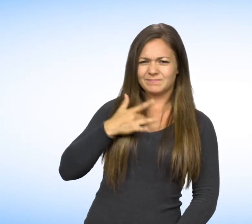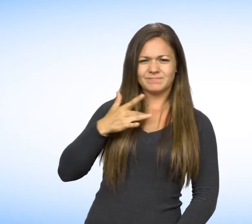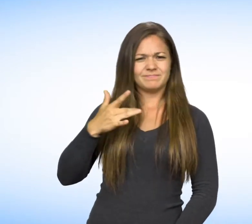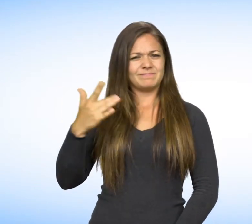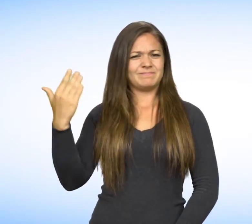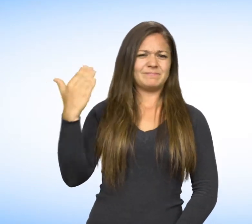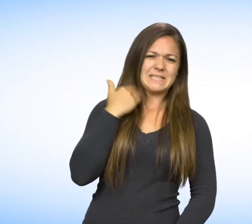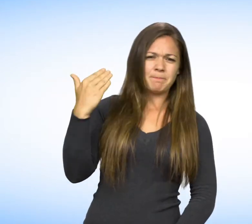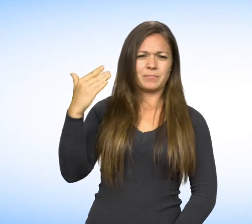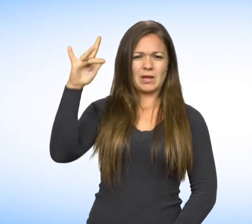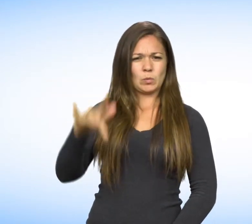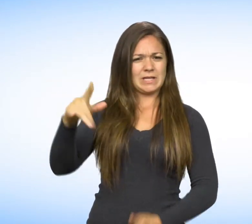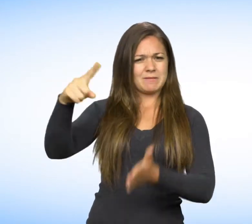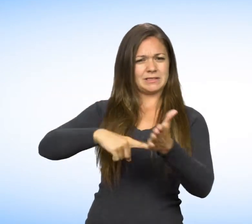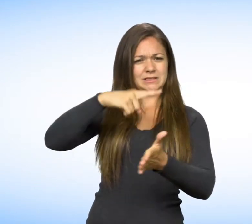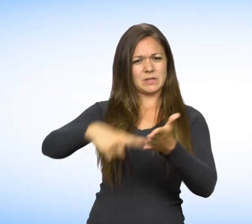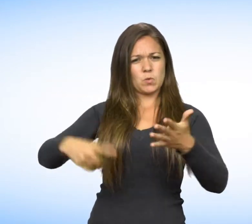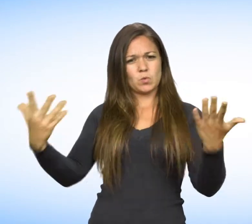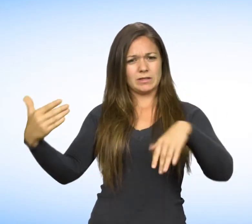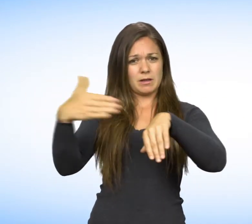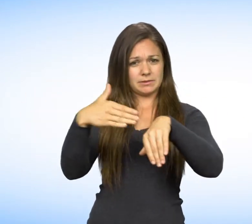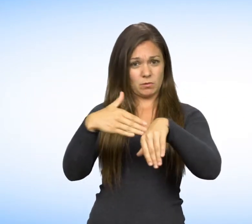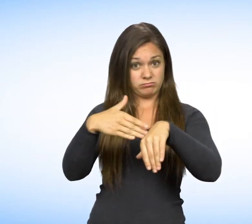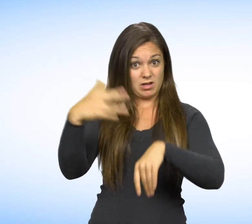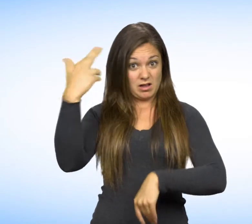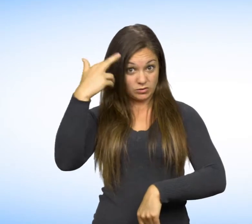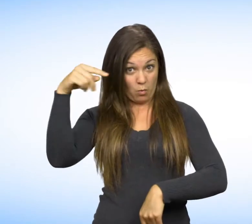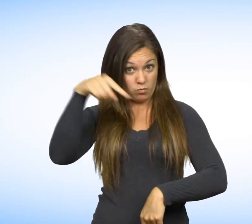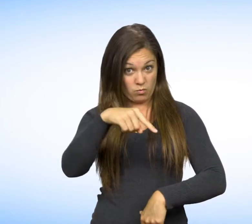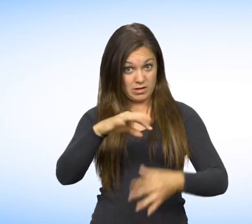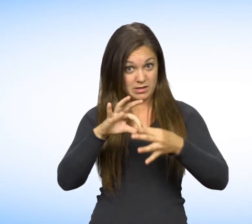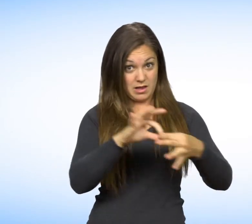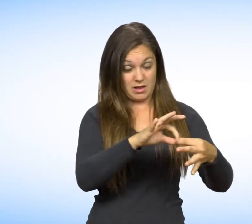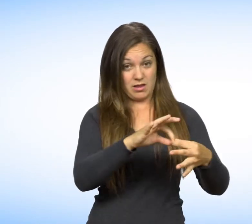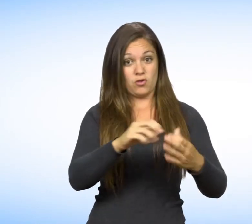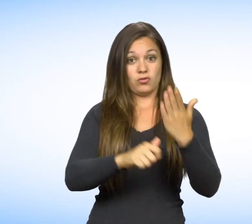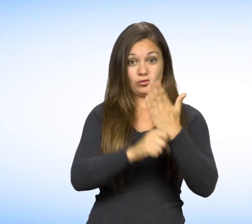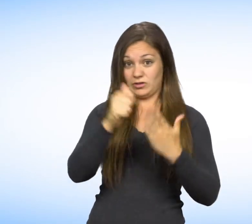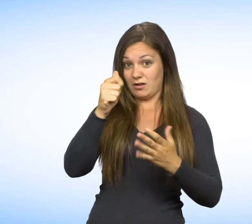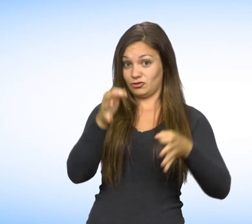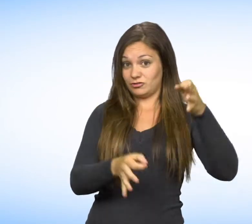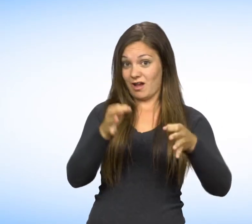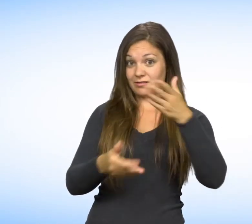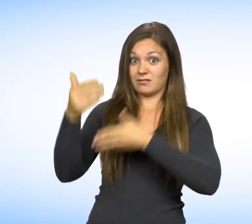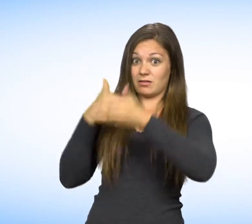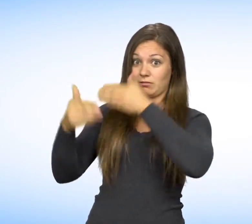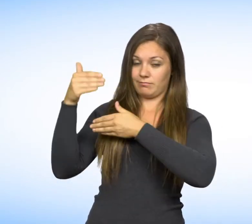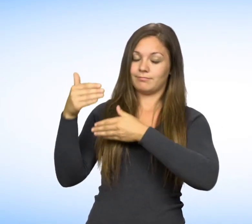Si vous croyez avoir été victime de discrimination ou de harcèlement en vertu de ce motif, contactez-nous par ATS